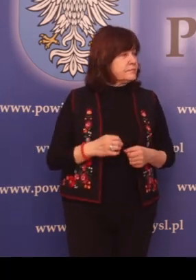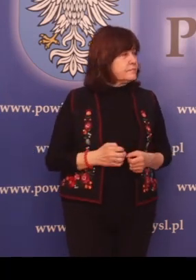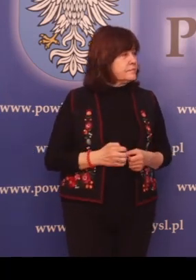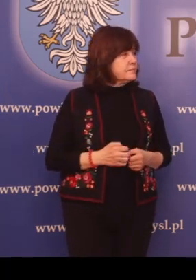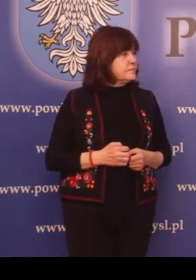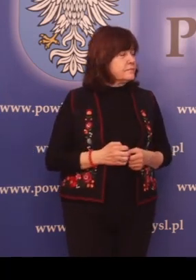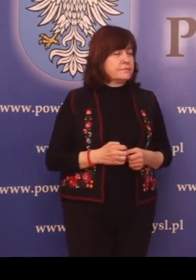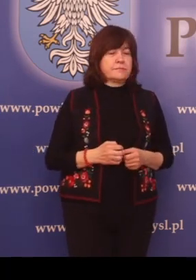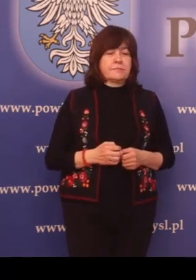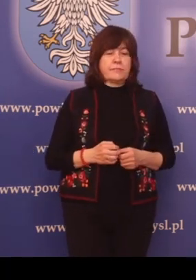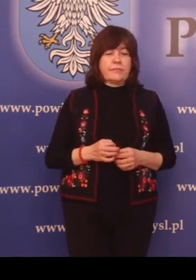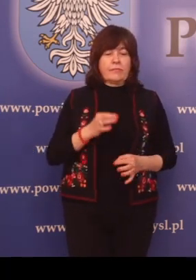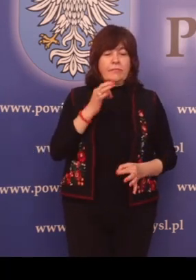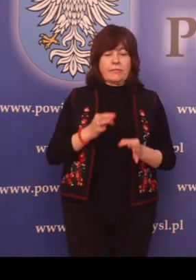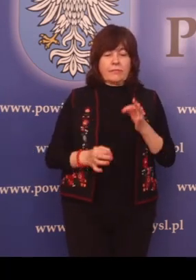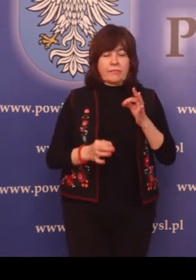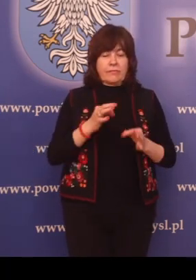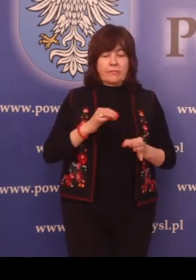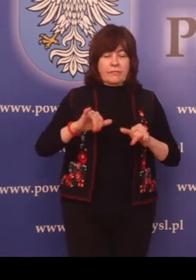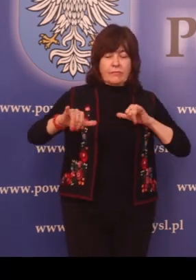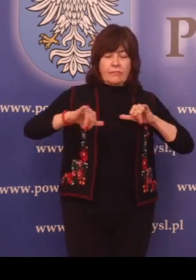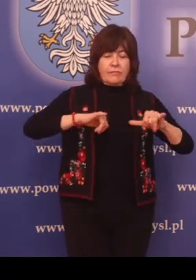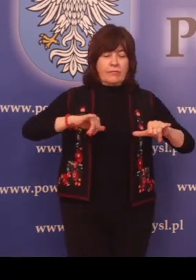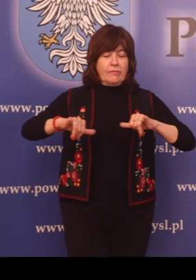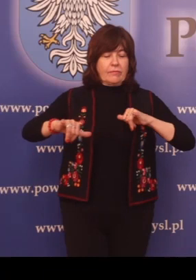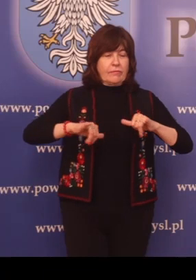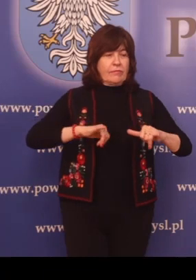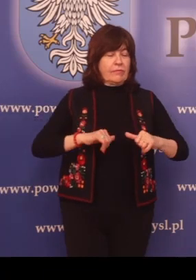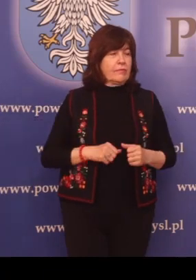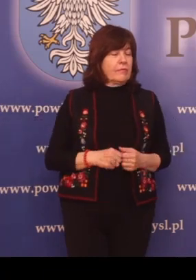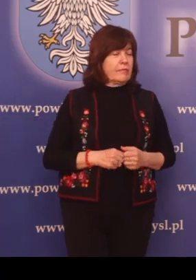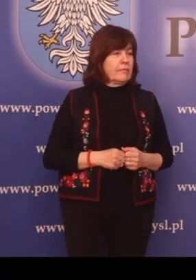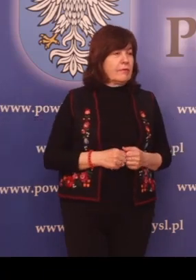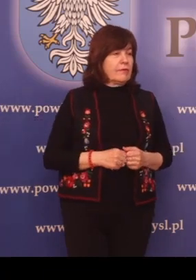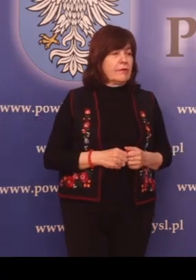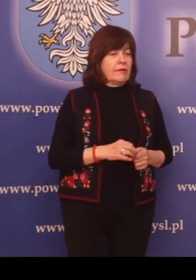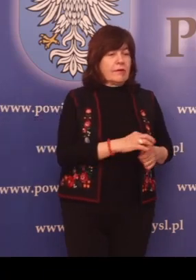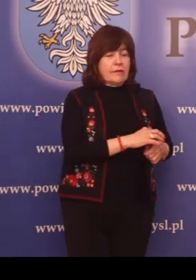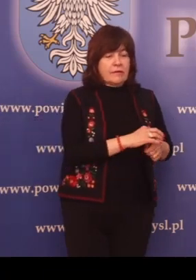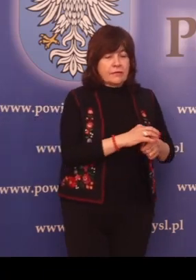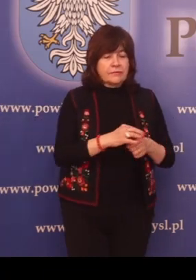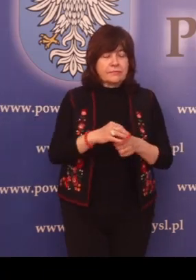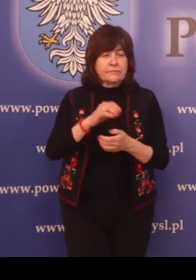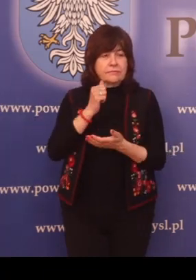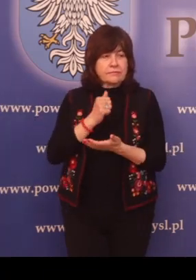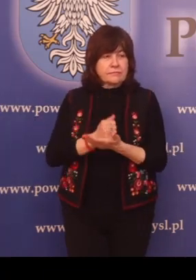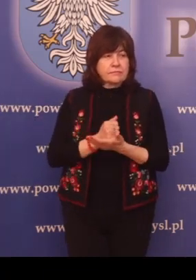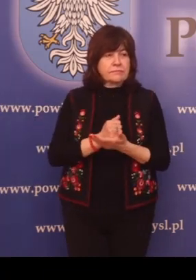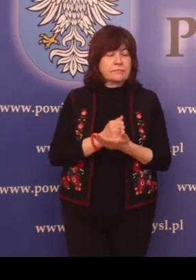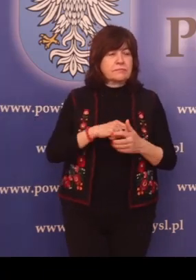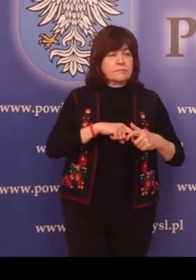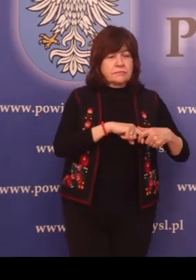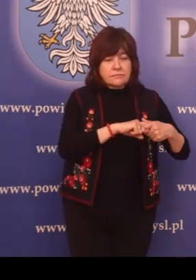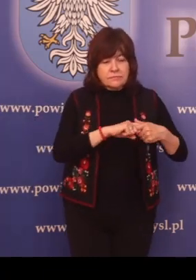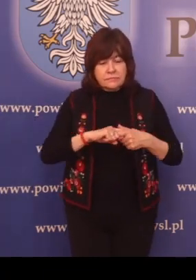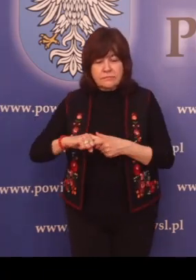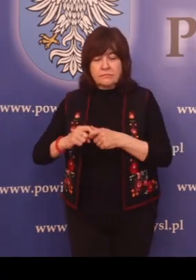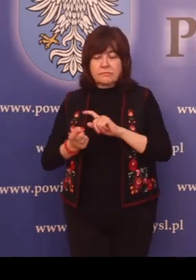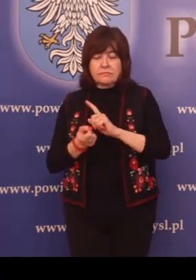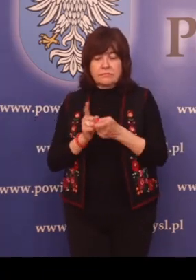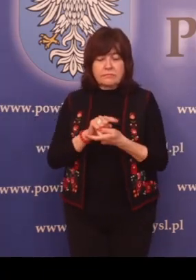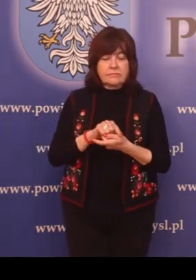Narada koordynacyjna. Prowadzenie postępowań scaleniowych i